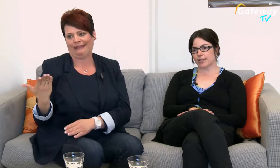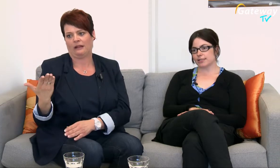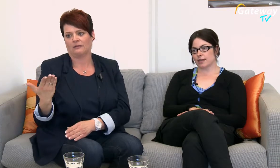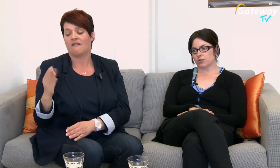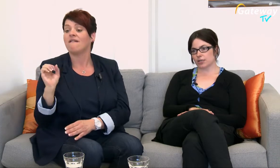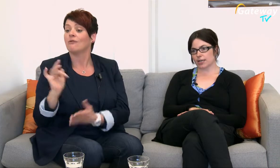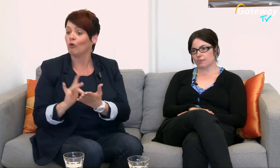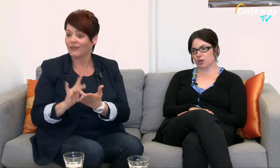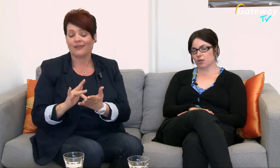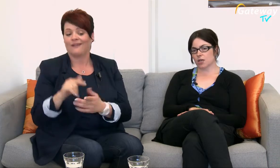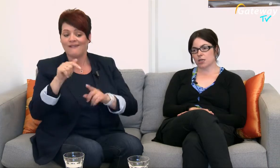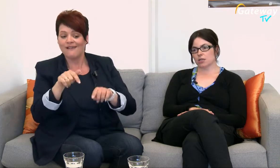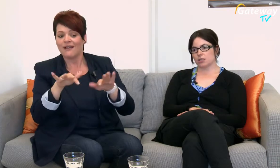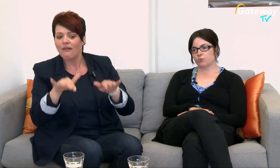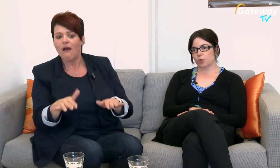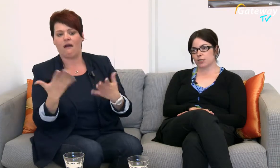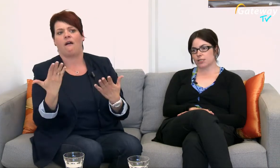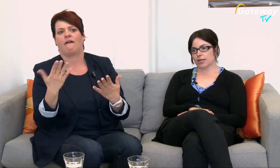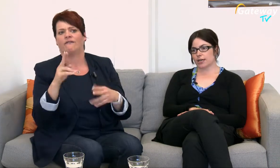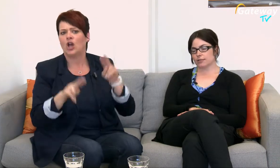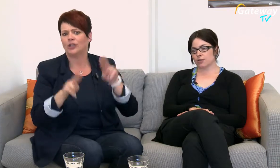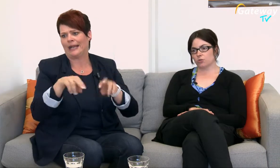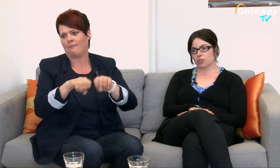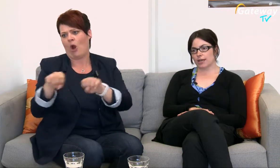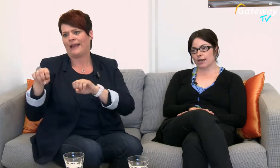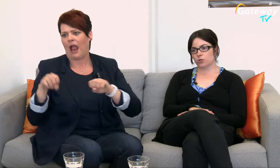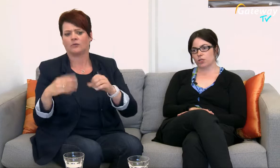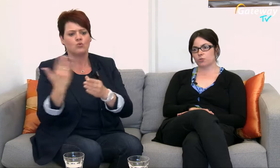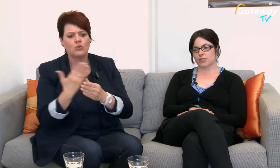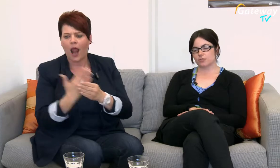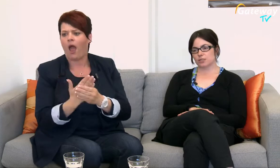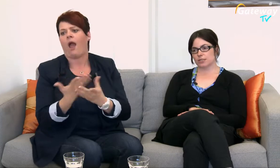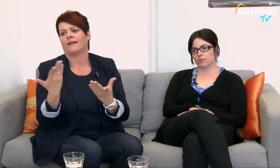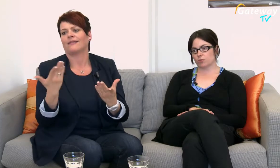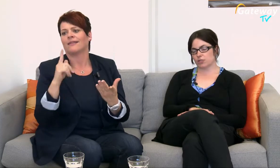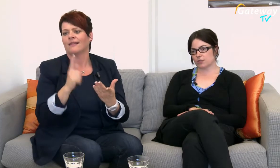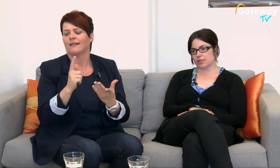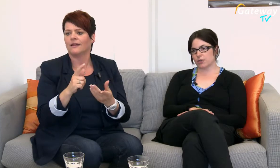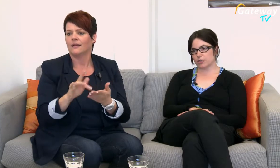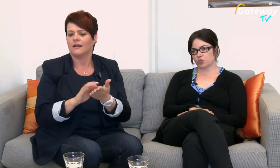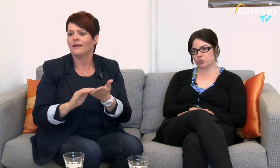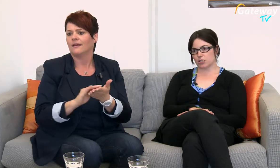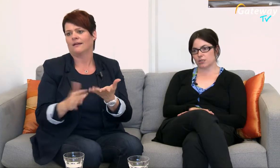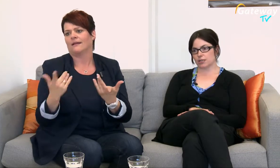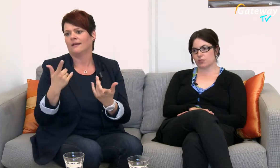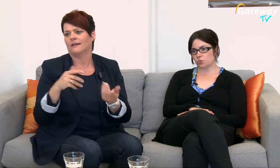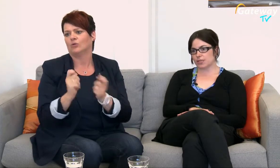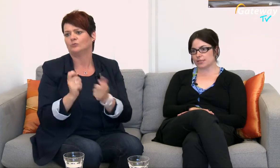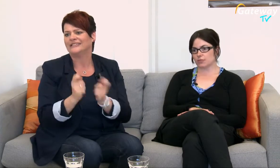halt hier unter anderem auch die Möglichkeit hat Unterlagen über den Umsetzungsdienst für blinde und sehbehinderte Studierende halt umsetzen zu